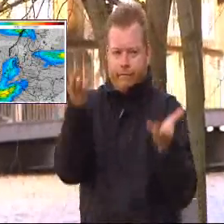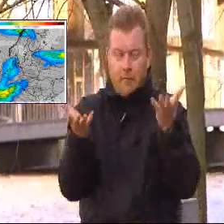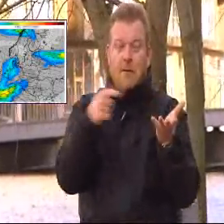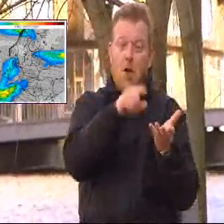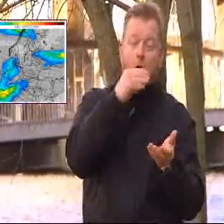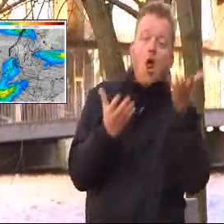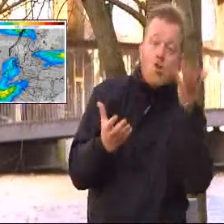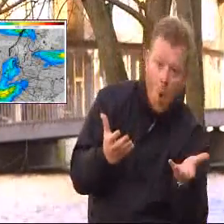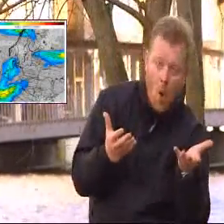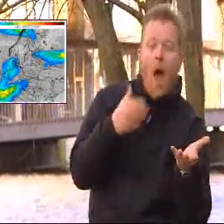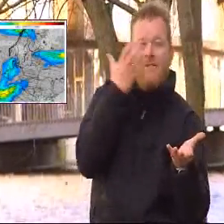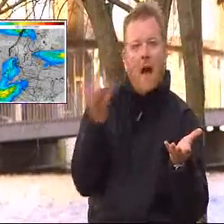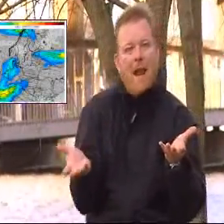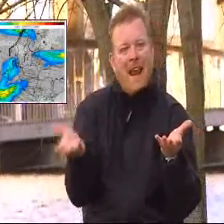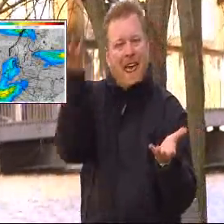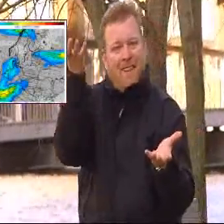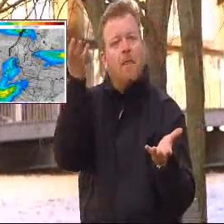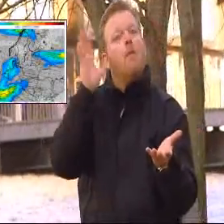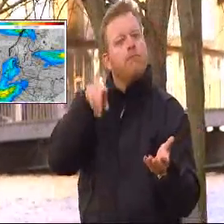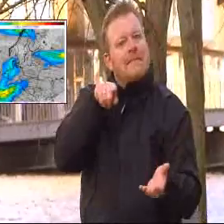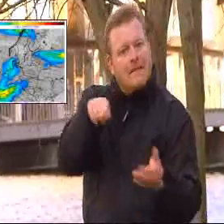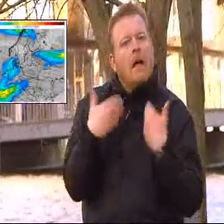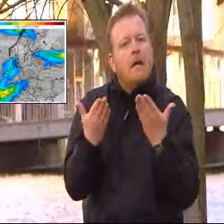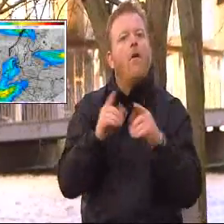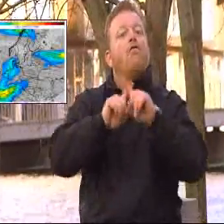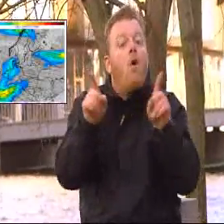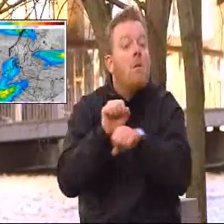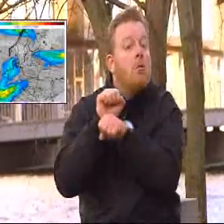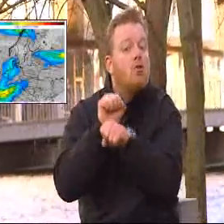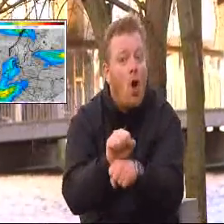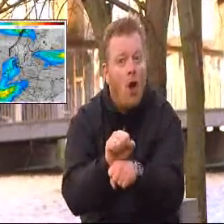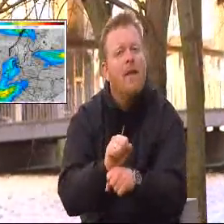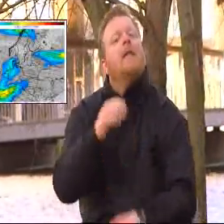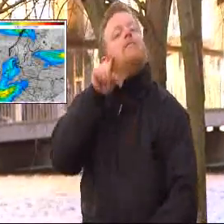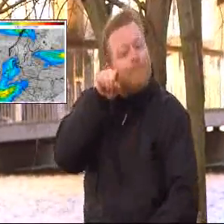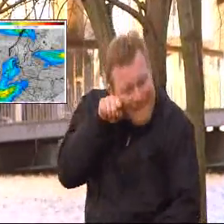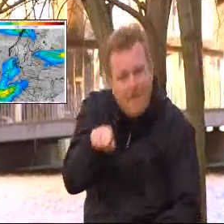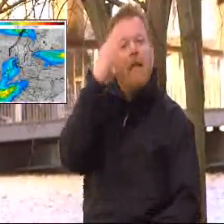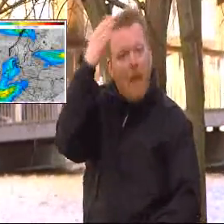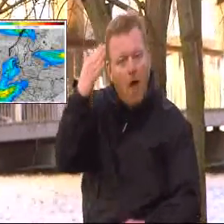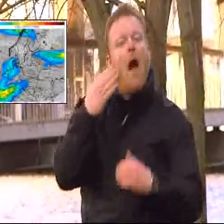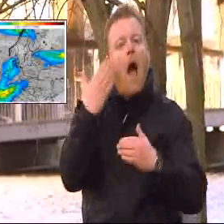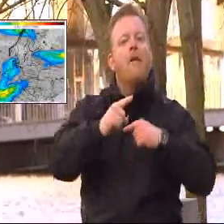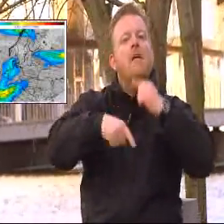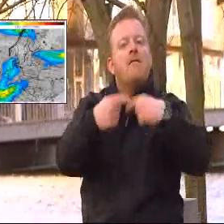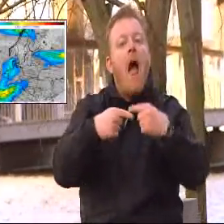Kold luft er tungt, mens varm luft er let, og det giver forskellig tryk. Og det fænomen gør, at der dannes de velkendte